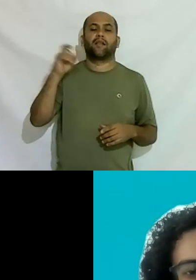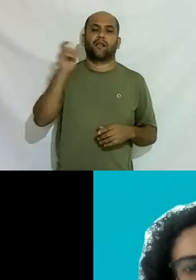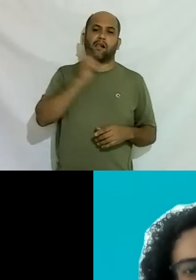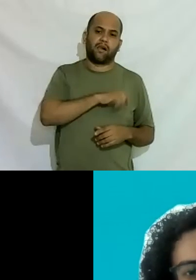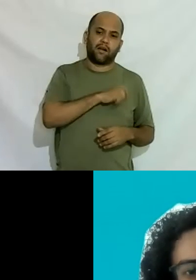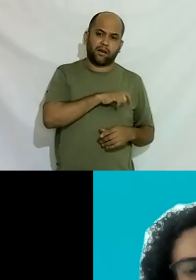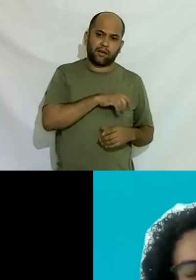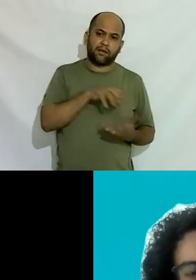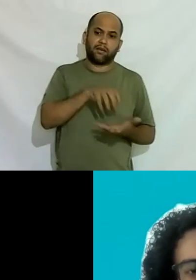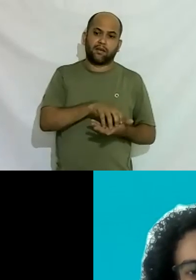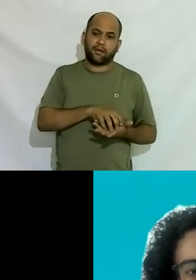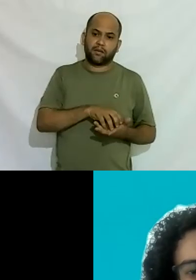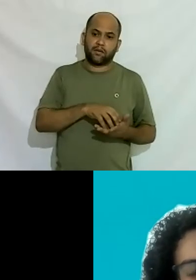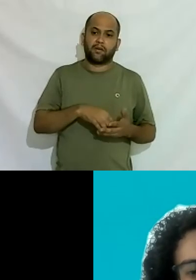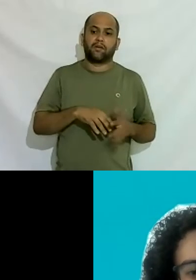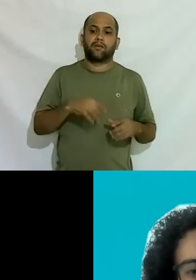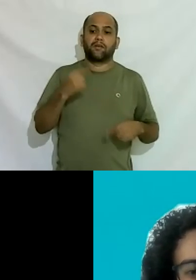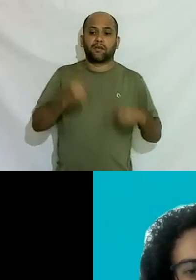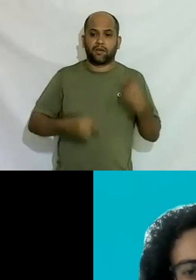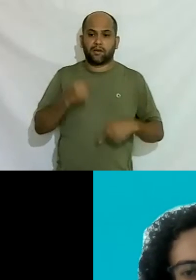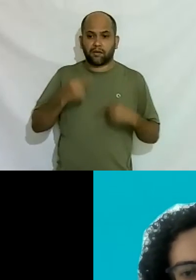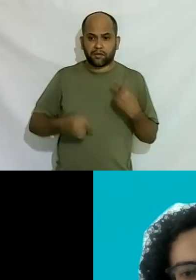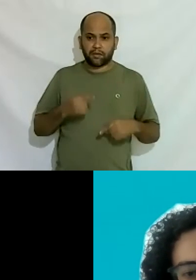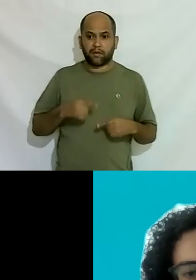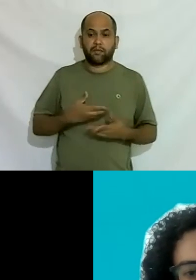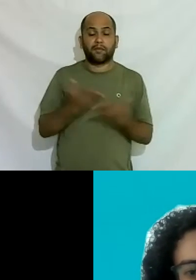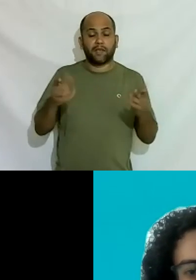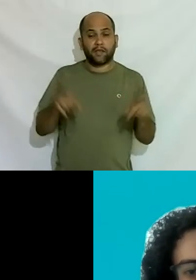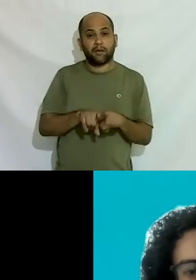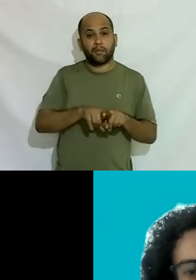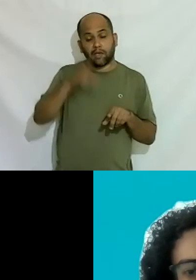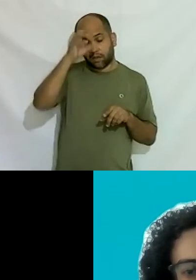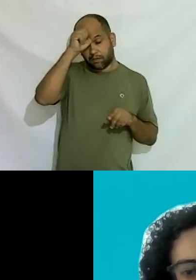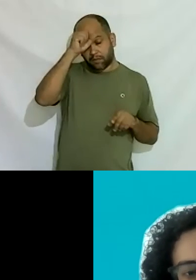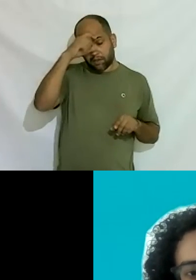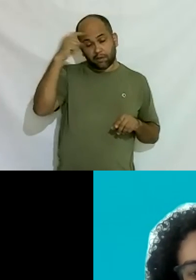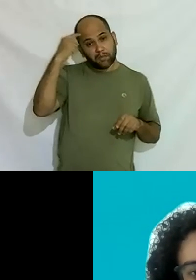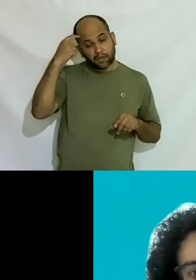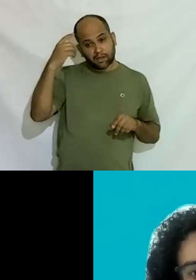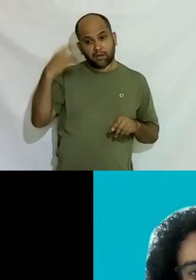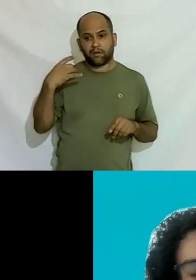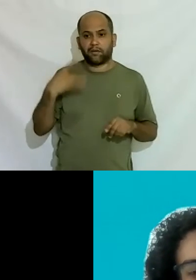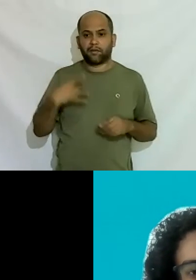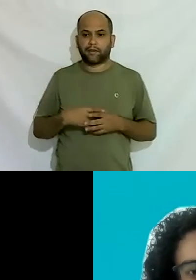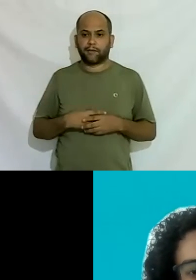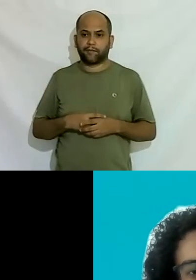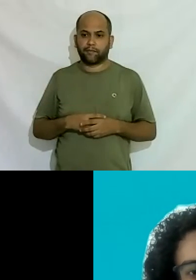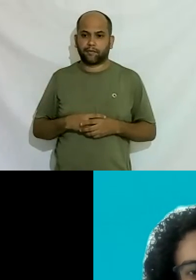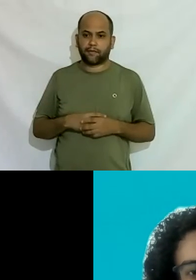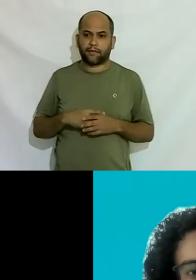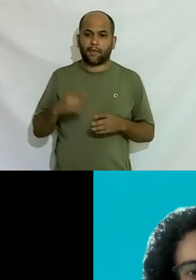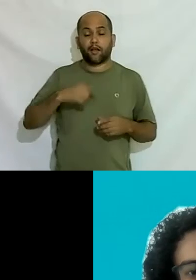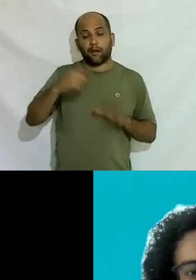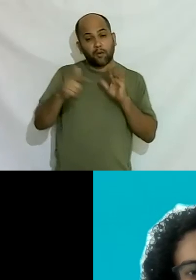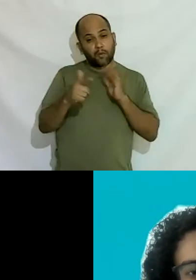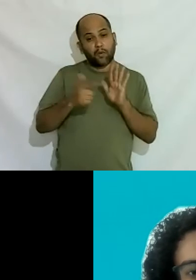de direita discursos prontos para você poder aprender a pensar por si só que é o que importa o papel maior da educação eu